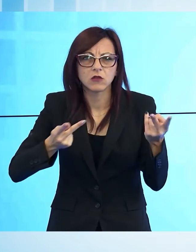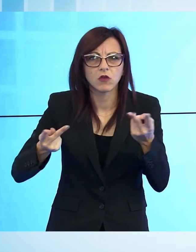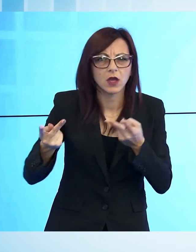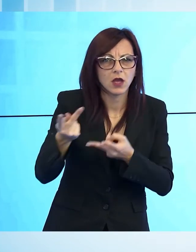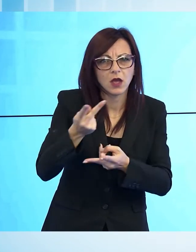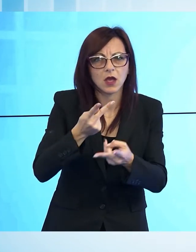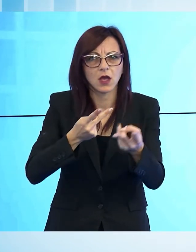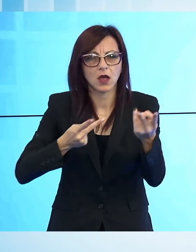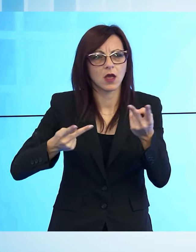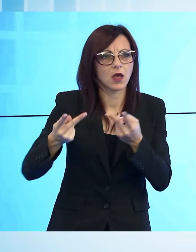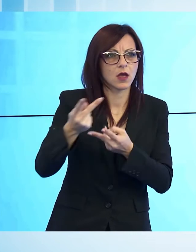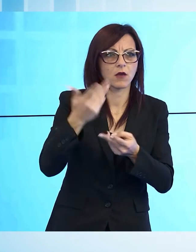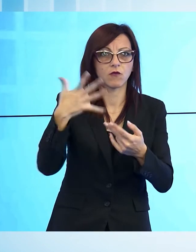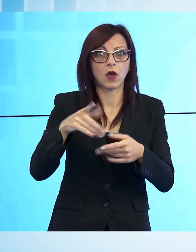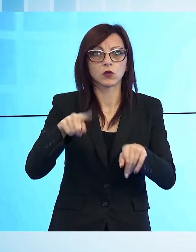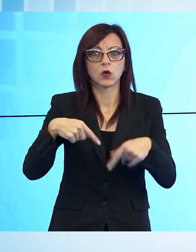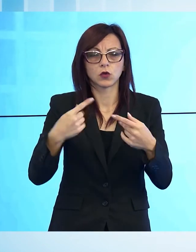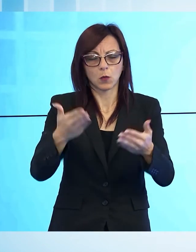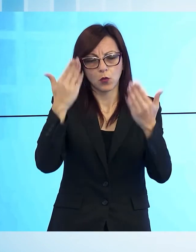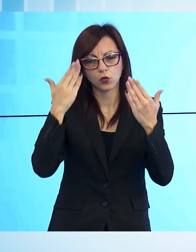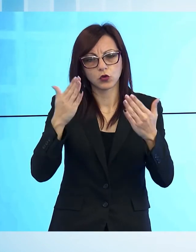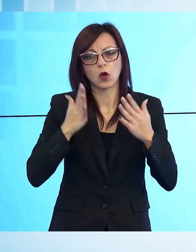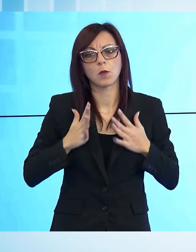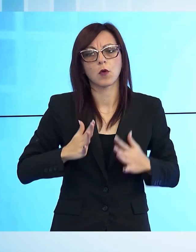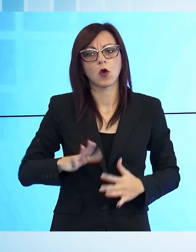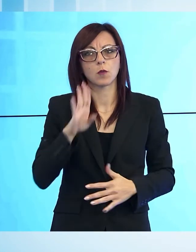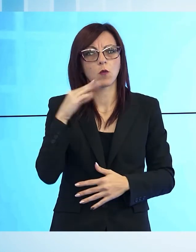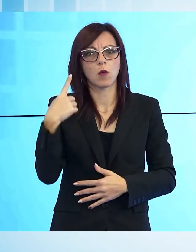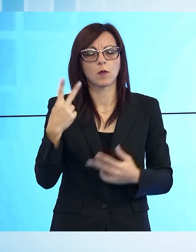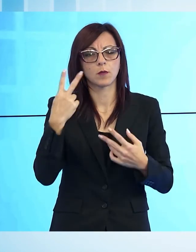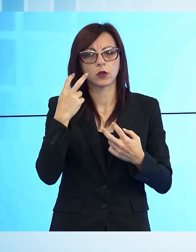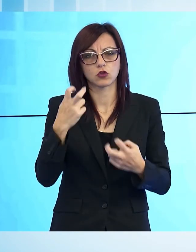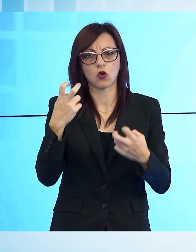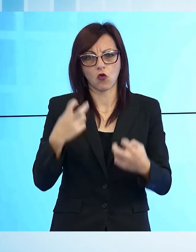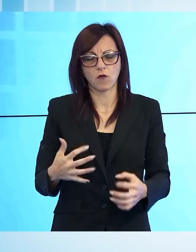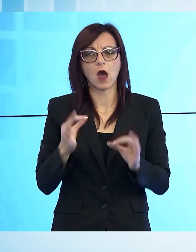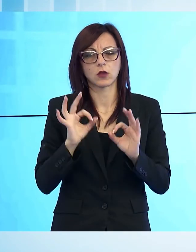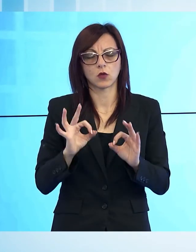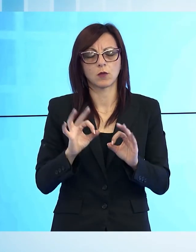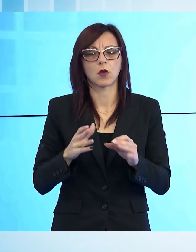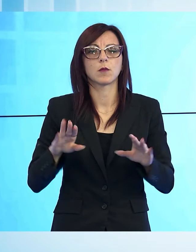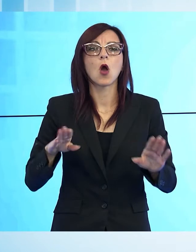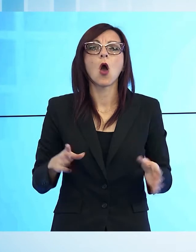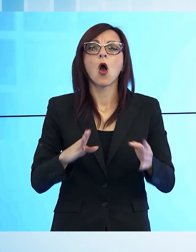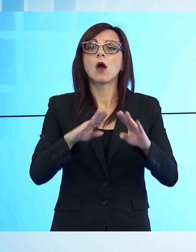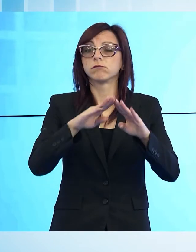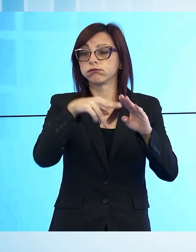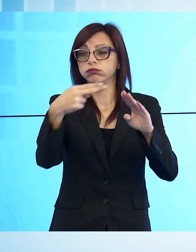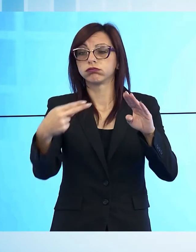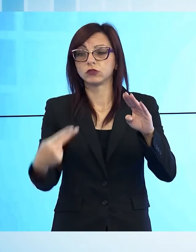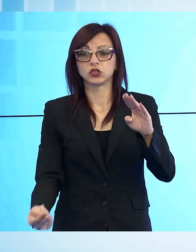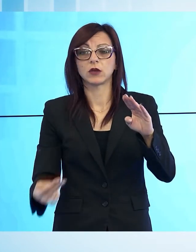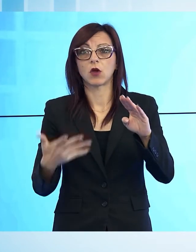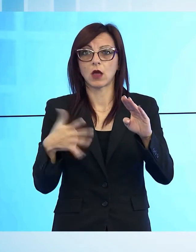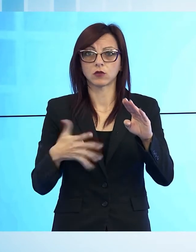il corpo dell'uomo è stato trovato in fondo a una scarpata dove era scivolato. E' ancora in corso invece la